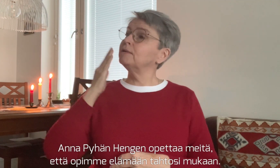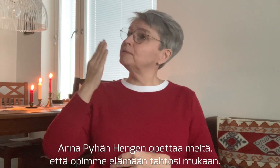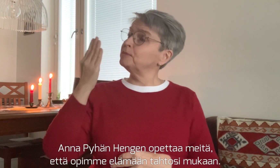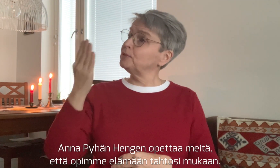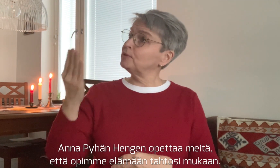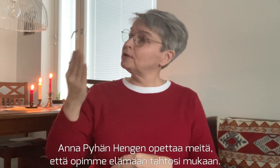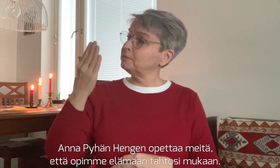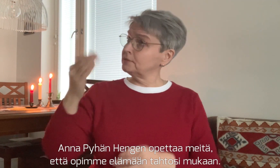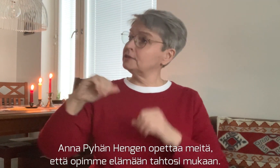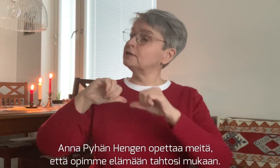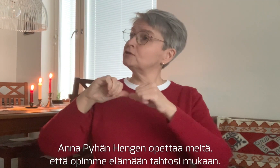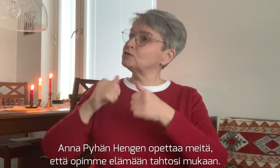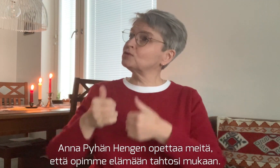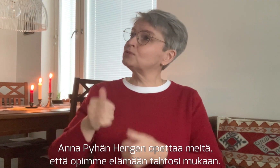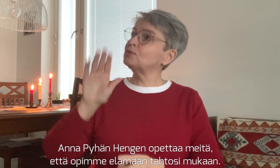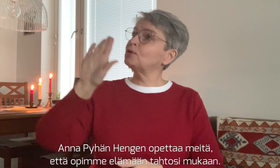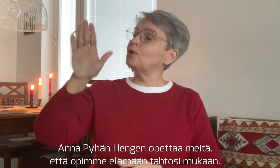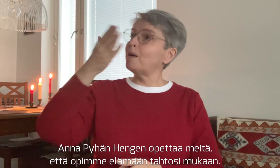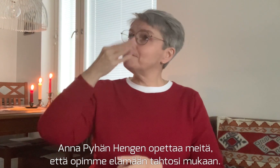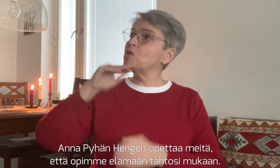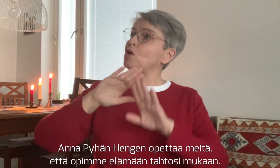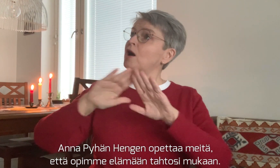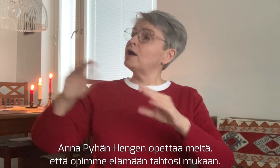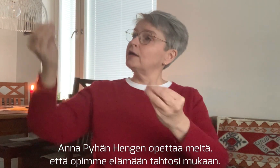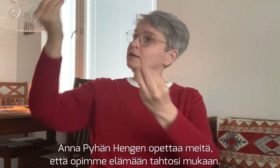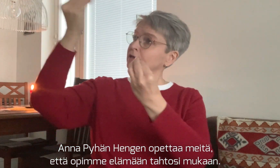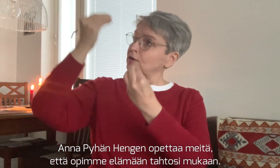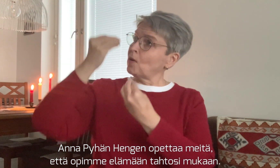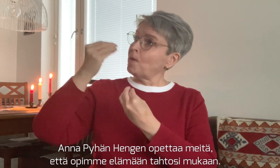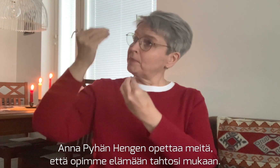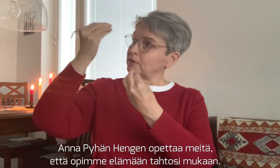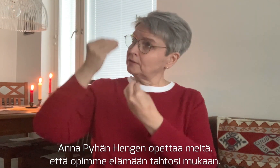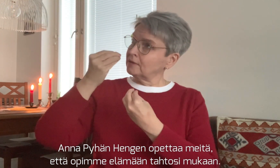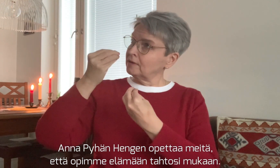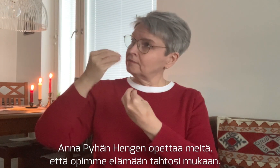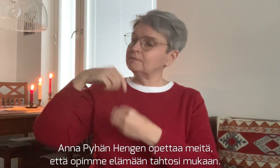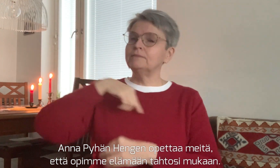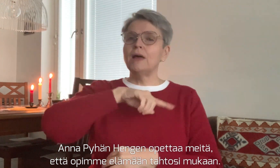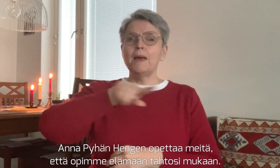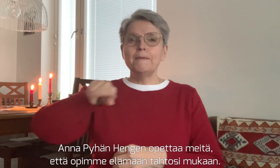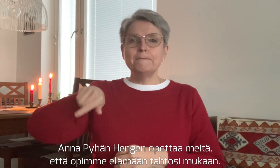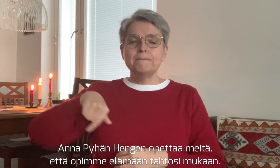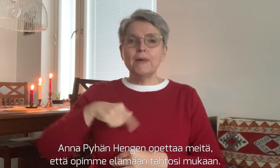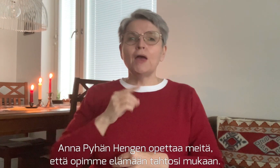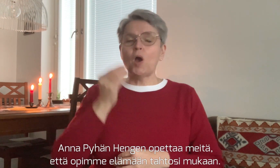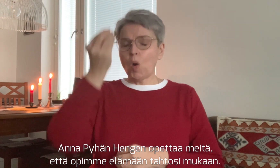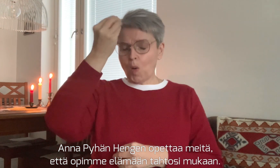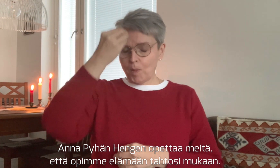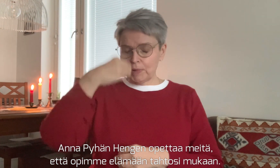Anna Pyhän Hengen opettaa meitä, että opimme elämään tahtosi mukaan.